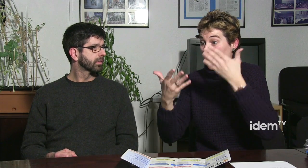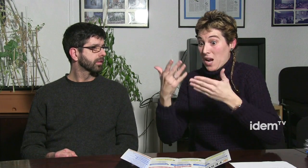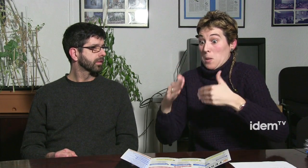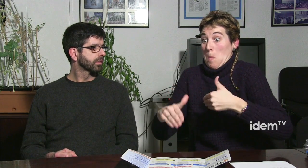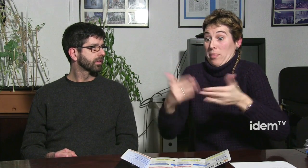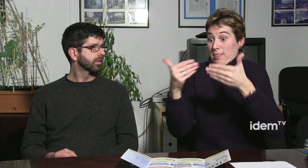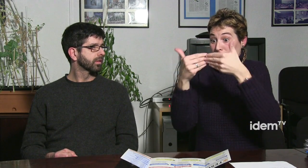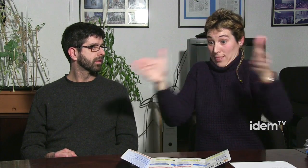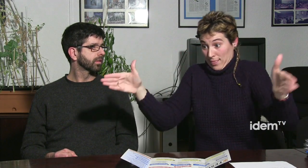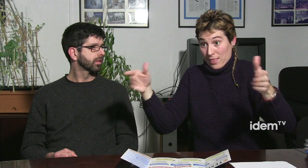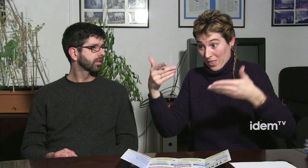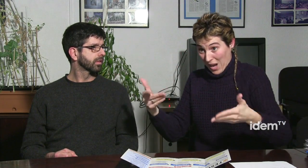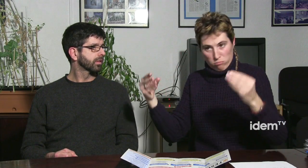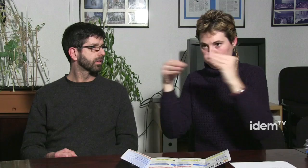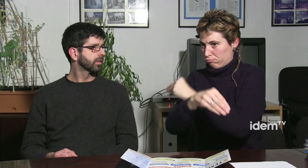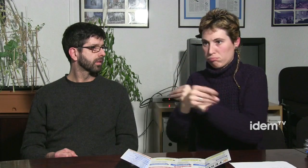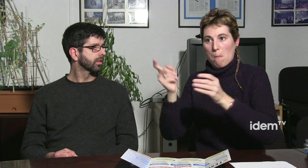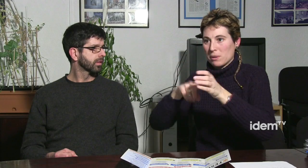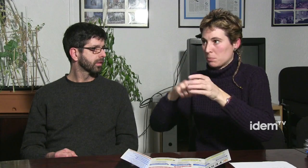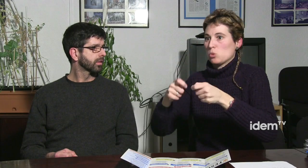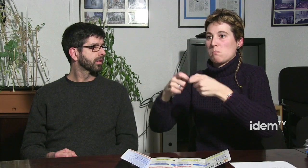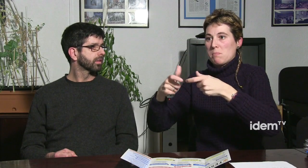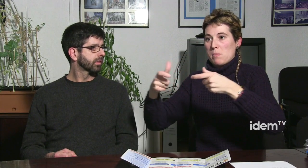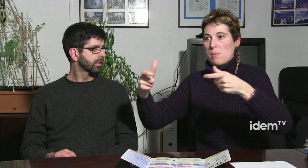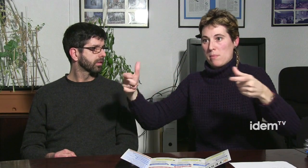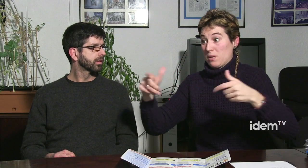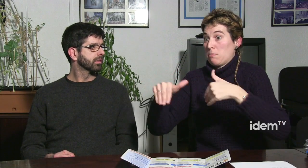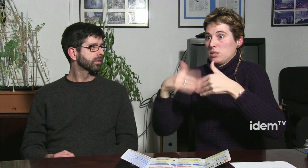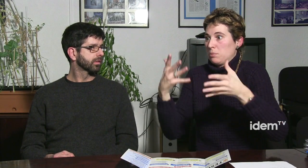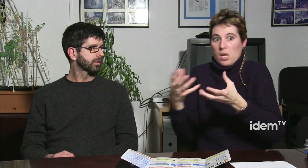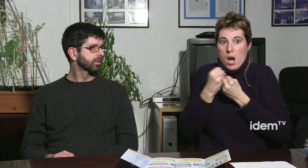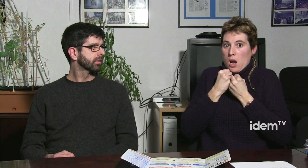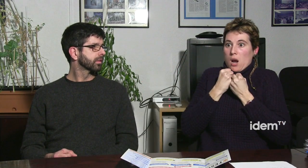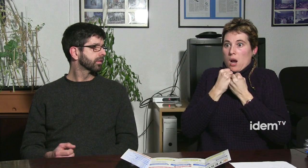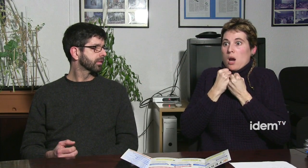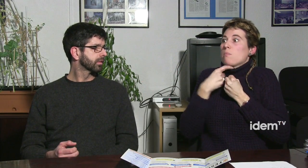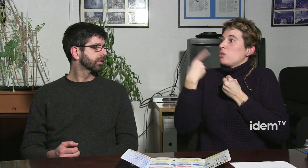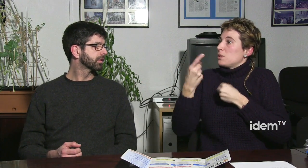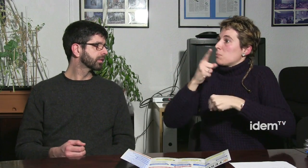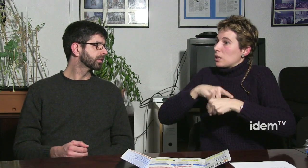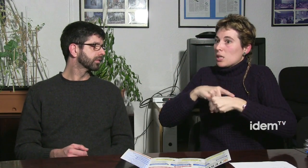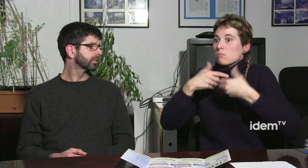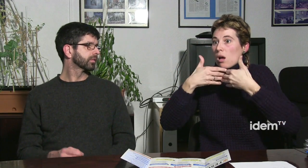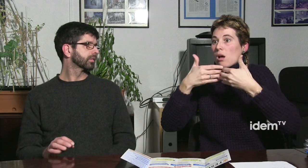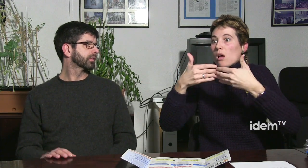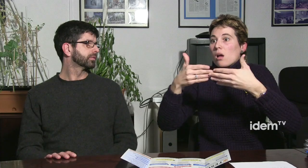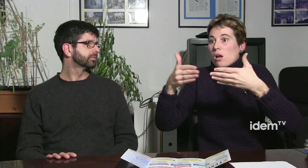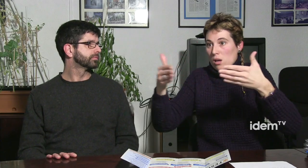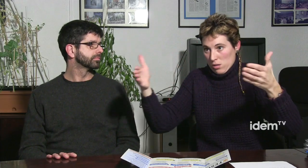si des de... clar, des de quan va començar tot el moviment fins ara hi ha hagut una obertura total